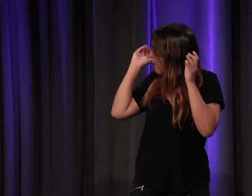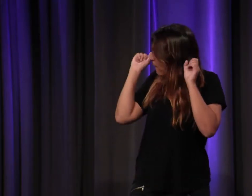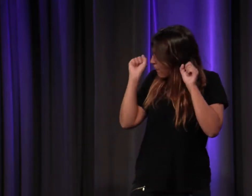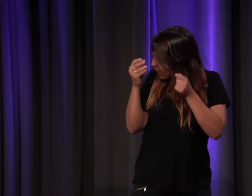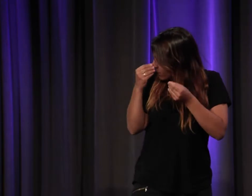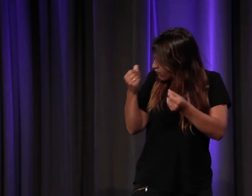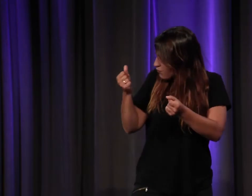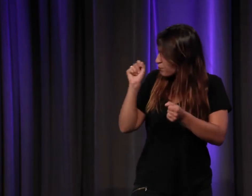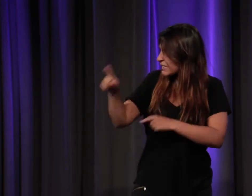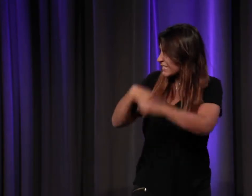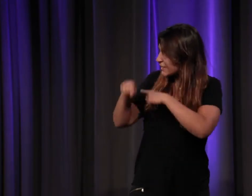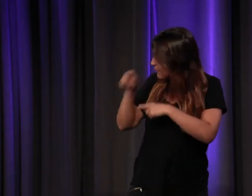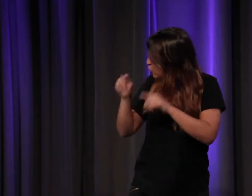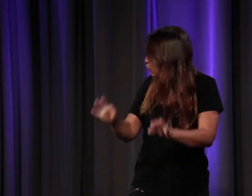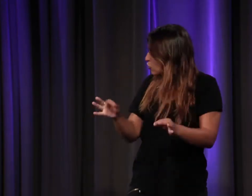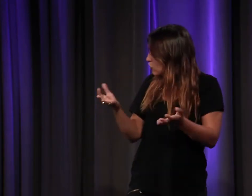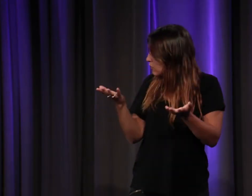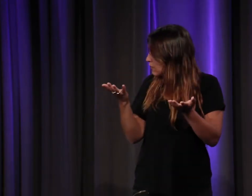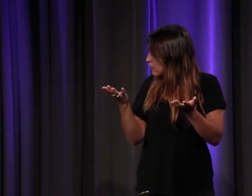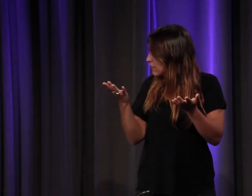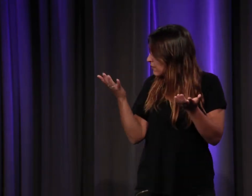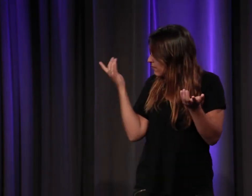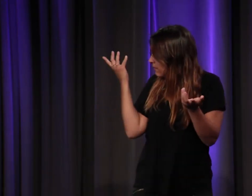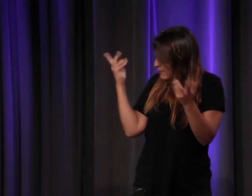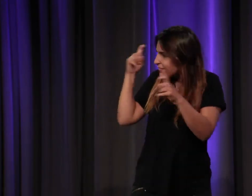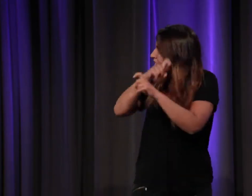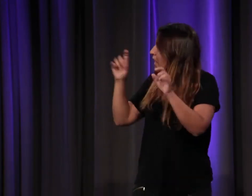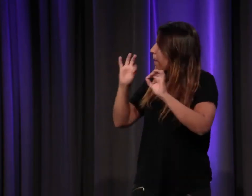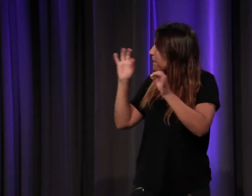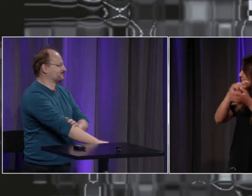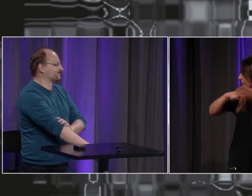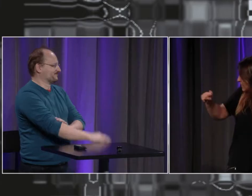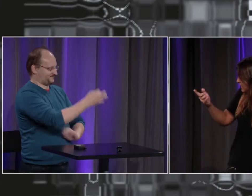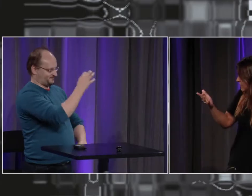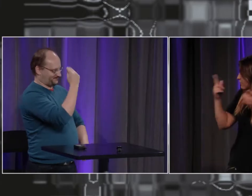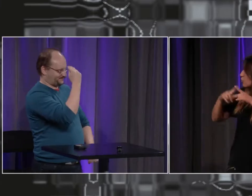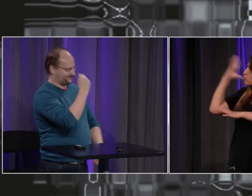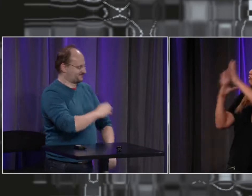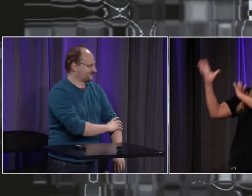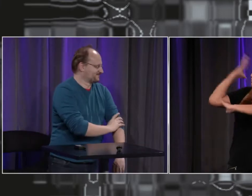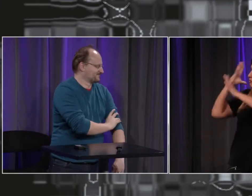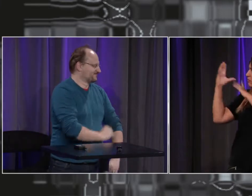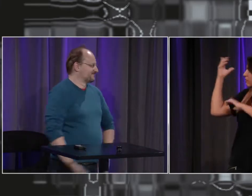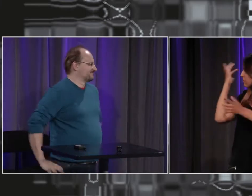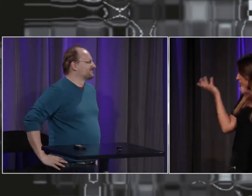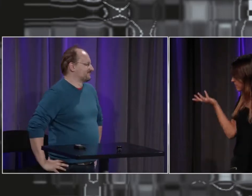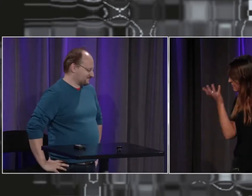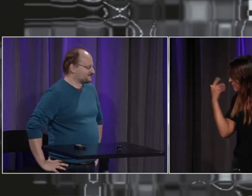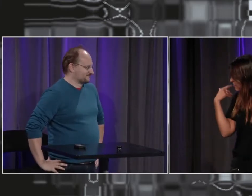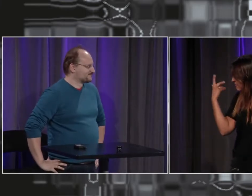de traces comment est-ce qu'on peut imaginer comment on peut être sûr que c'était ces signes là c'est quand même difficile s'il n'y pas de traces que ça remonte à depuis si